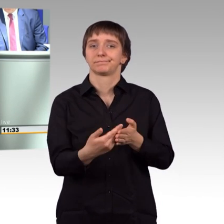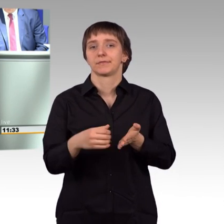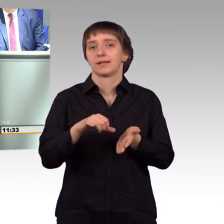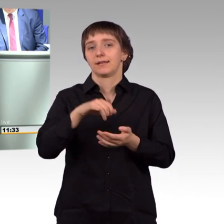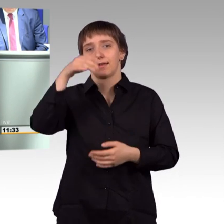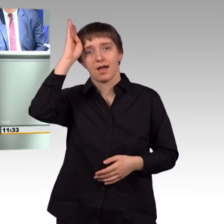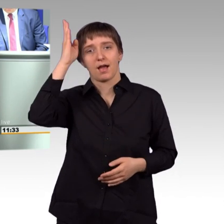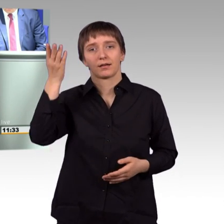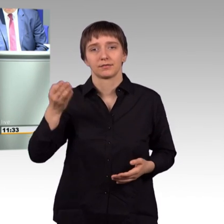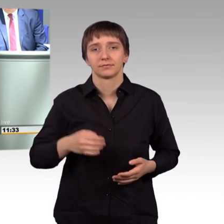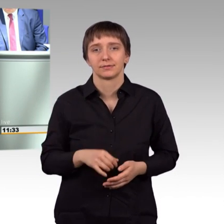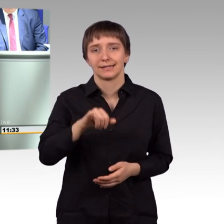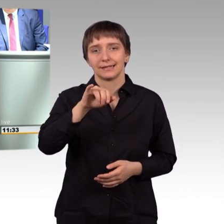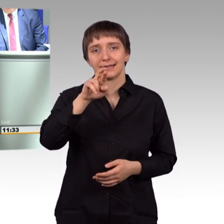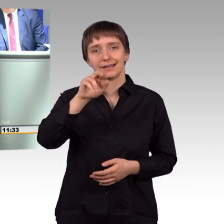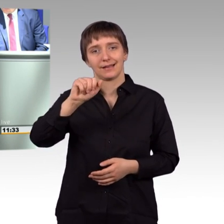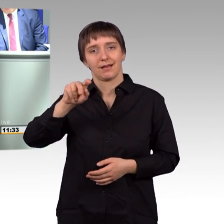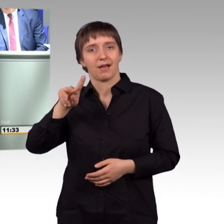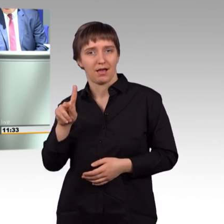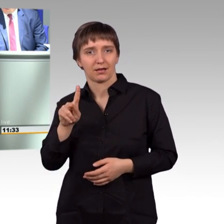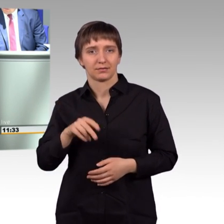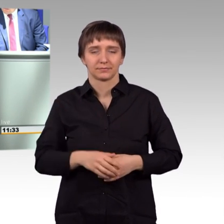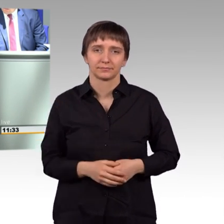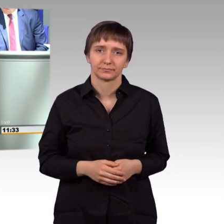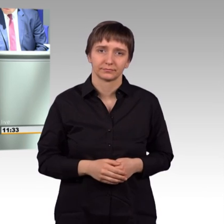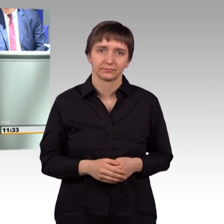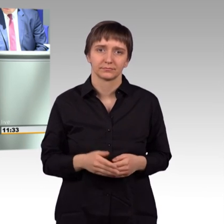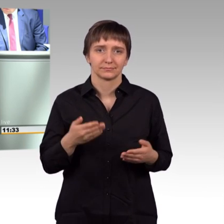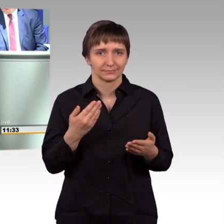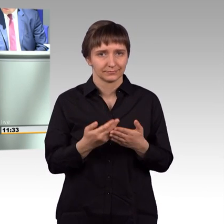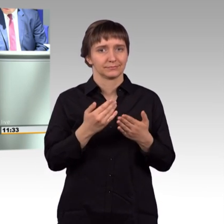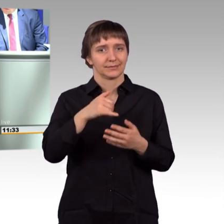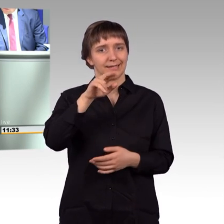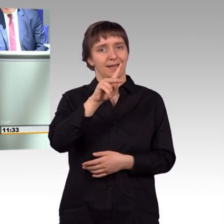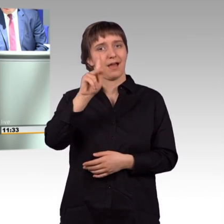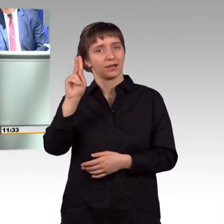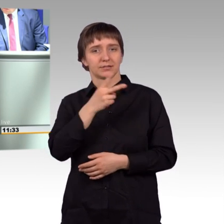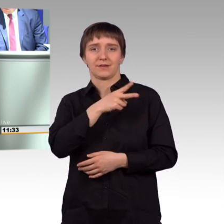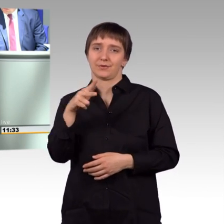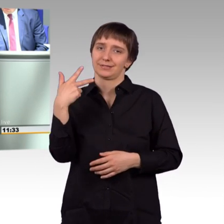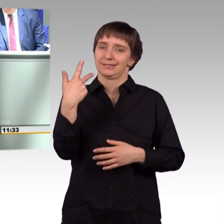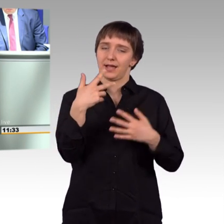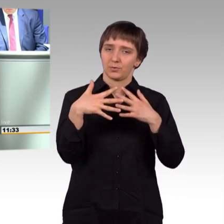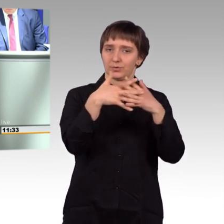das aus unserer Sicht völlig völkerrechtswidrige Angreifen des Iraks im Jahr 2003 durch die USA und durch Großbritannien,